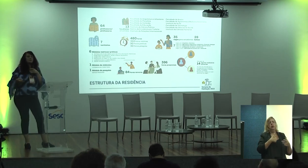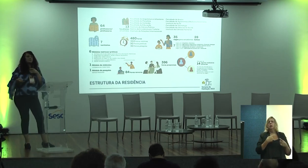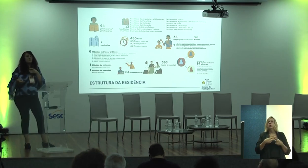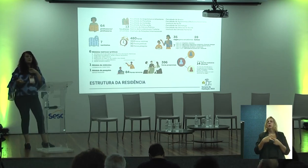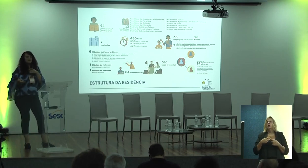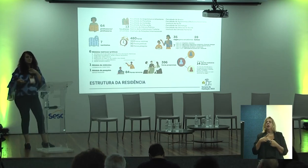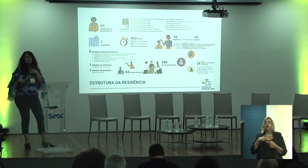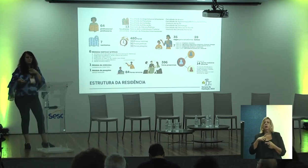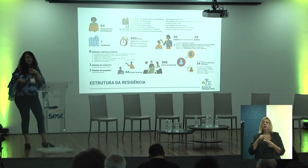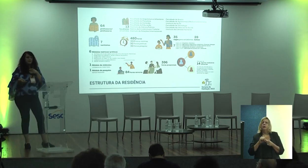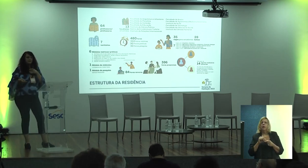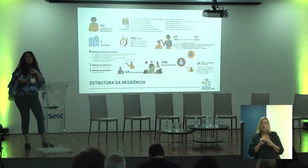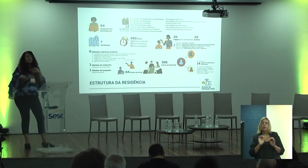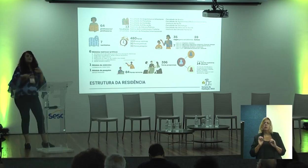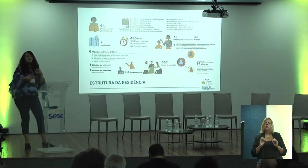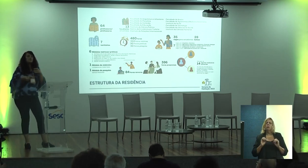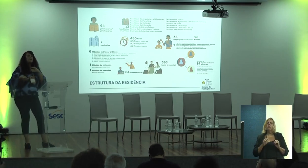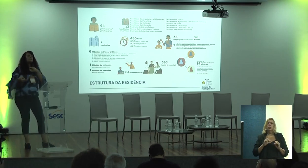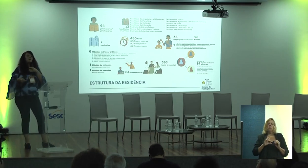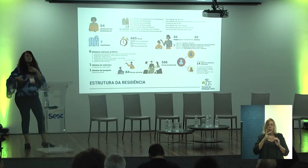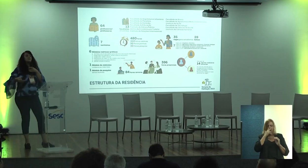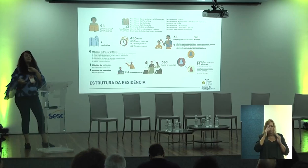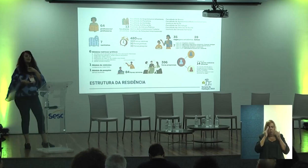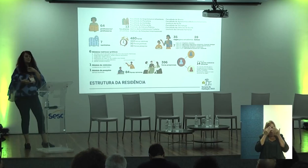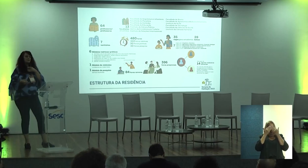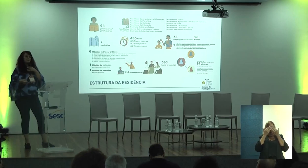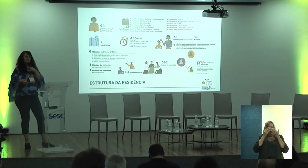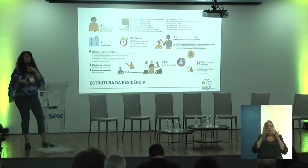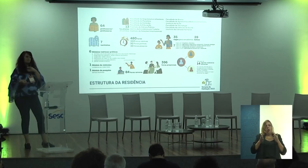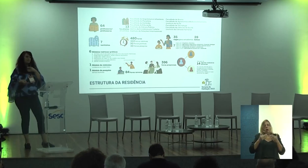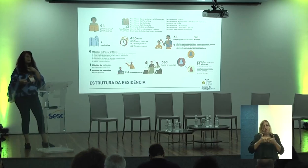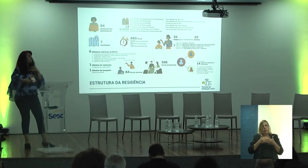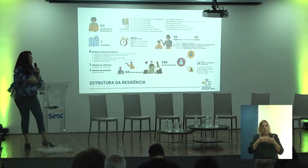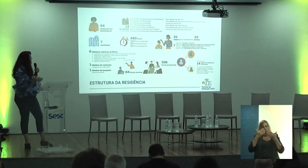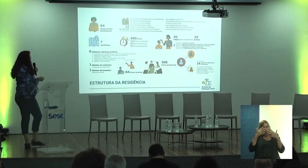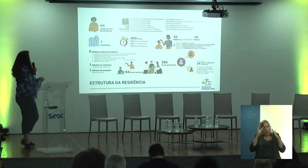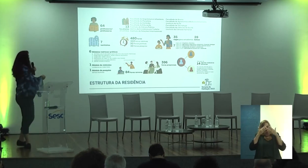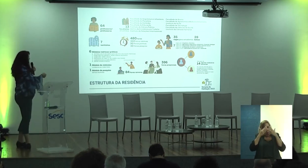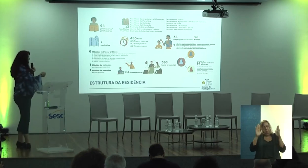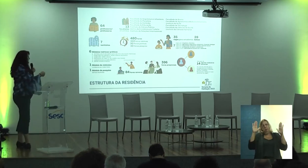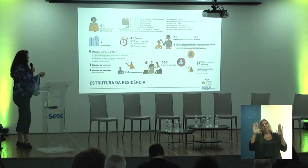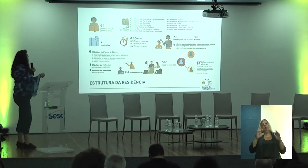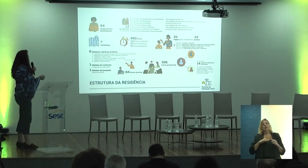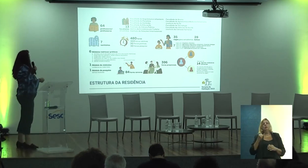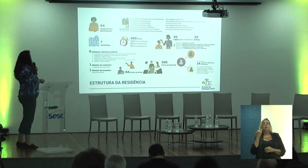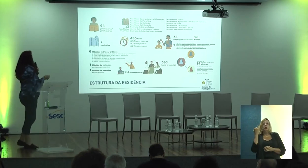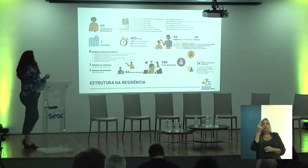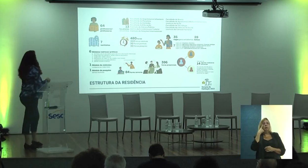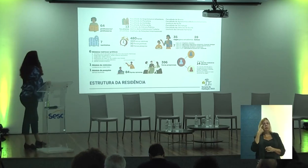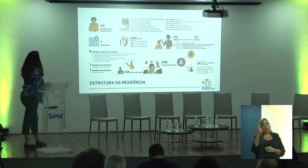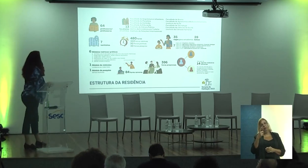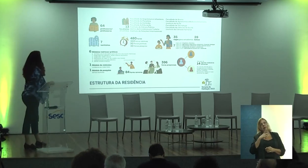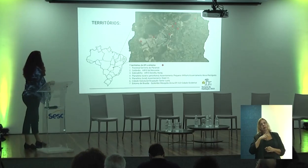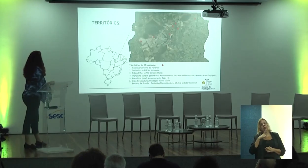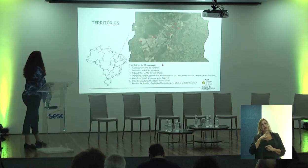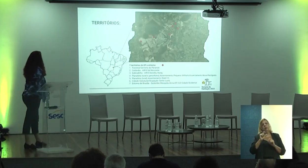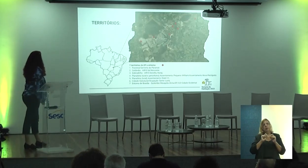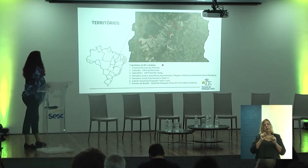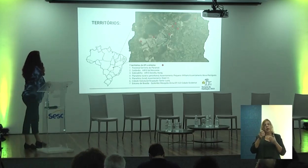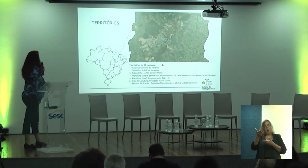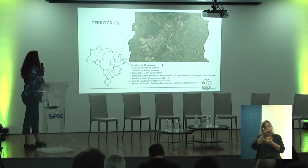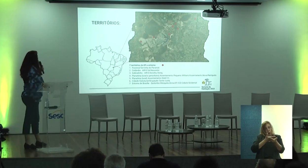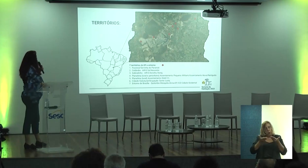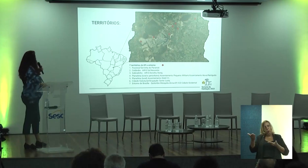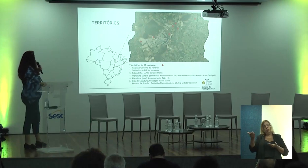que a não faz isso na graduação? Por que a gente é tão fechadinho em caixinhas? Então, está sendo muito interessante essa